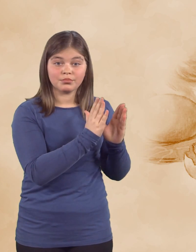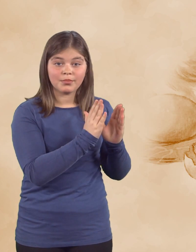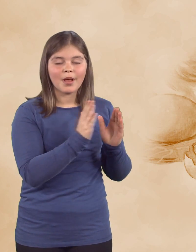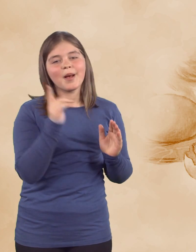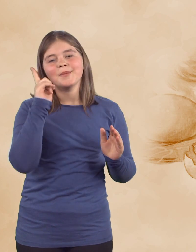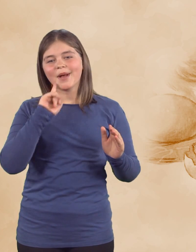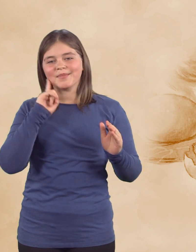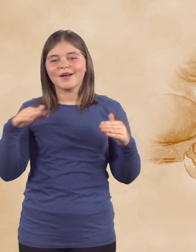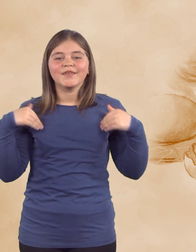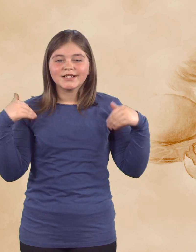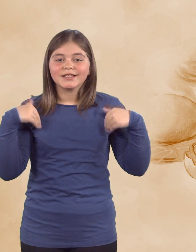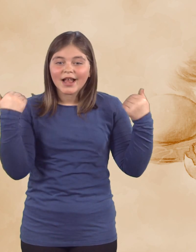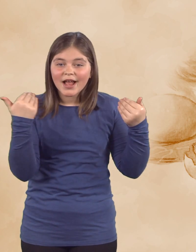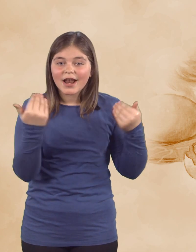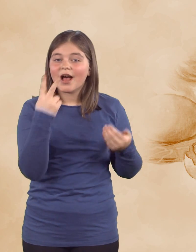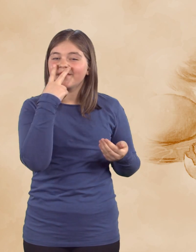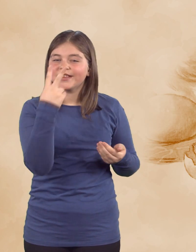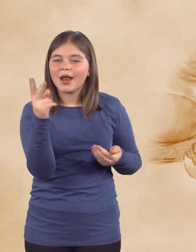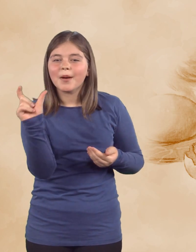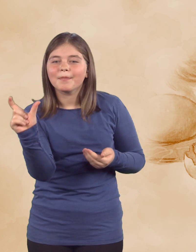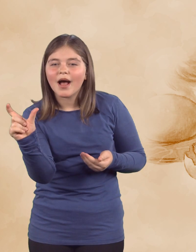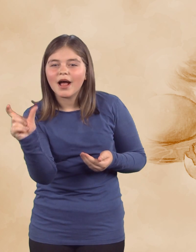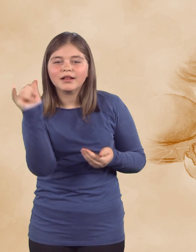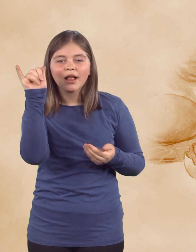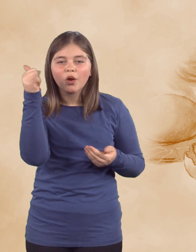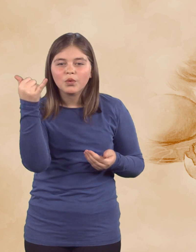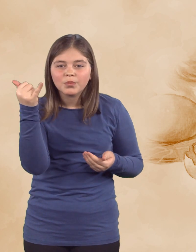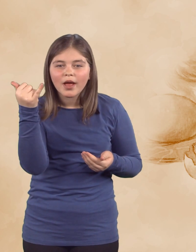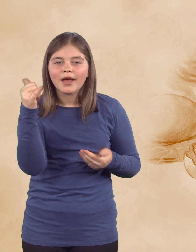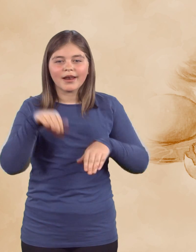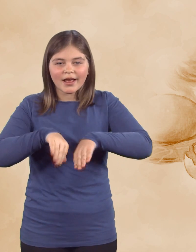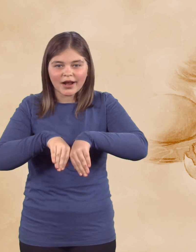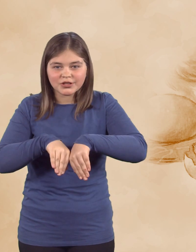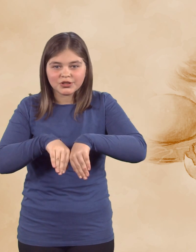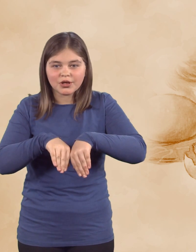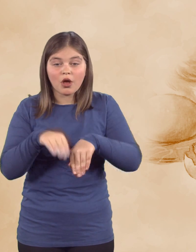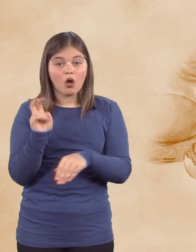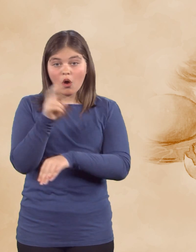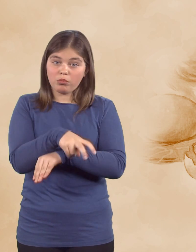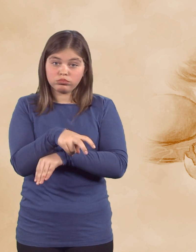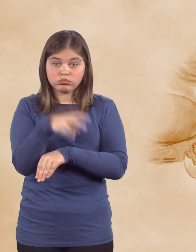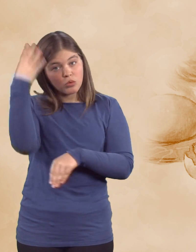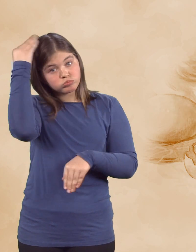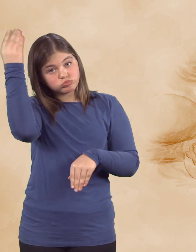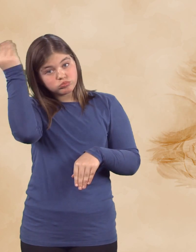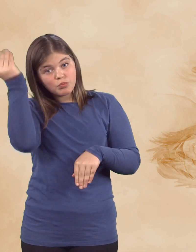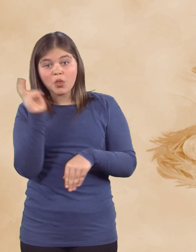Mama raca je bila vesela, ko ji videla svoje rumene majtne račke. Hop, hop,